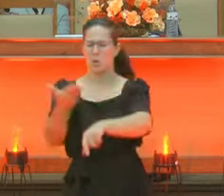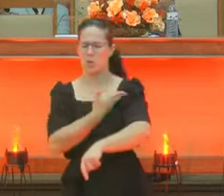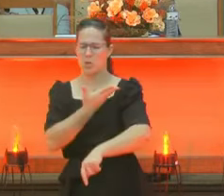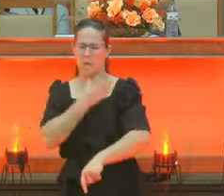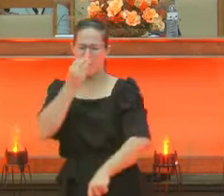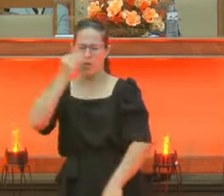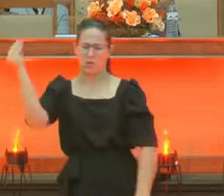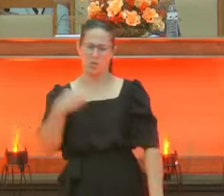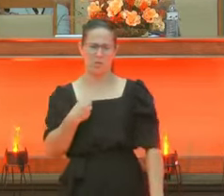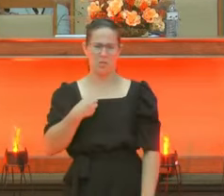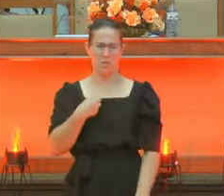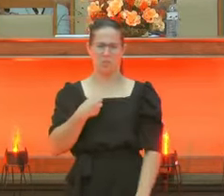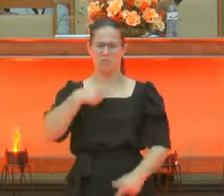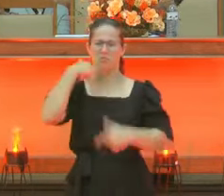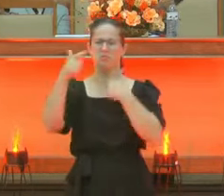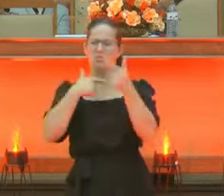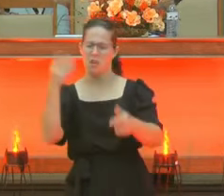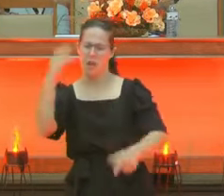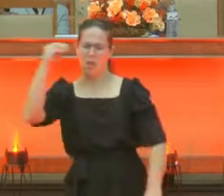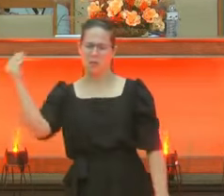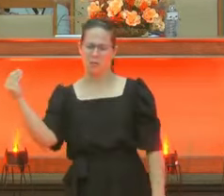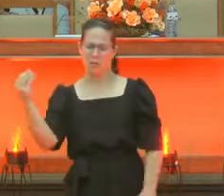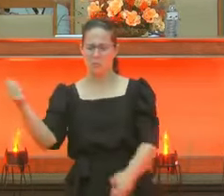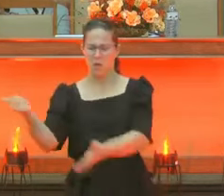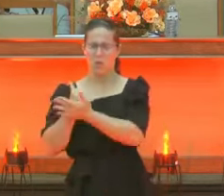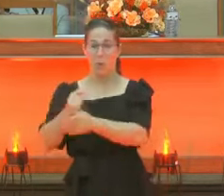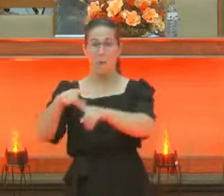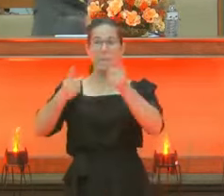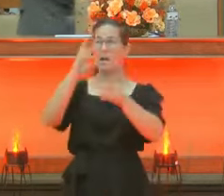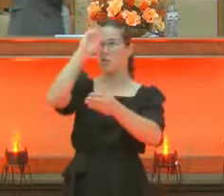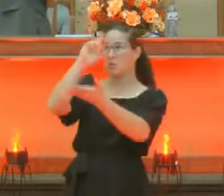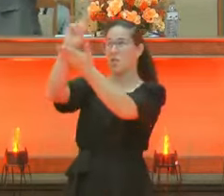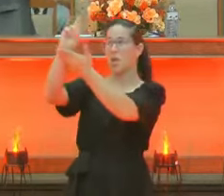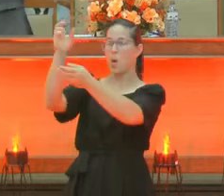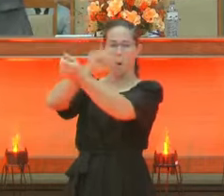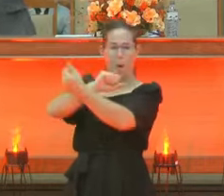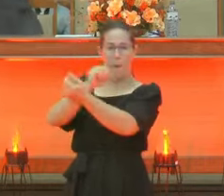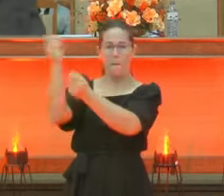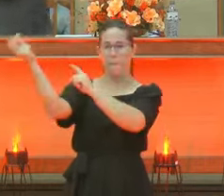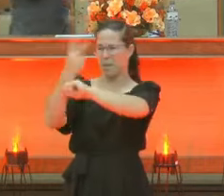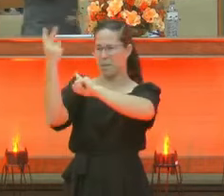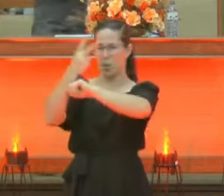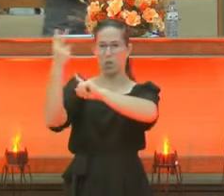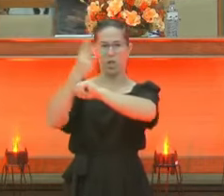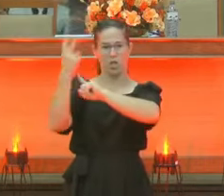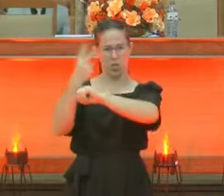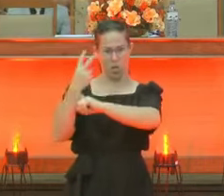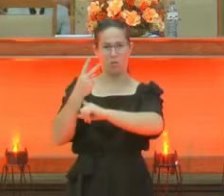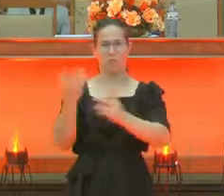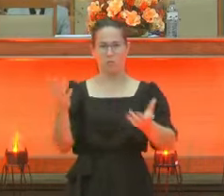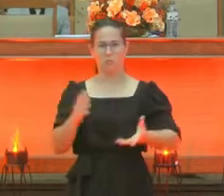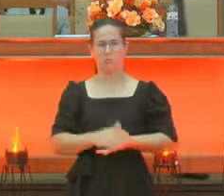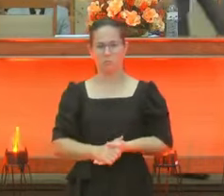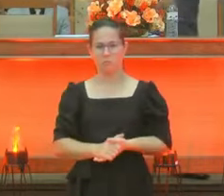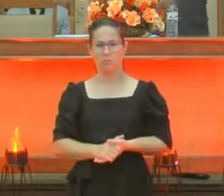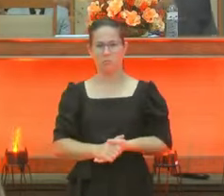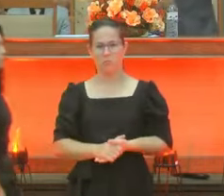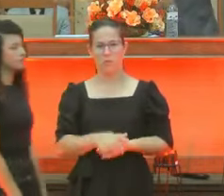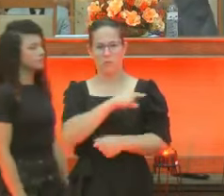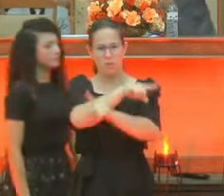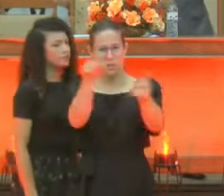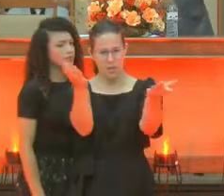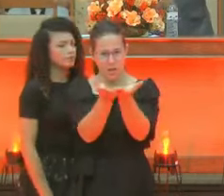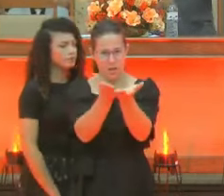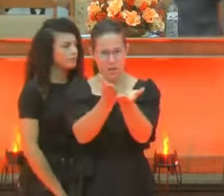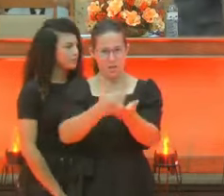Ninguém compareceu. Mas o Senhor me livrou da boca do leão. Só quem é